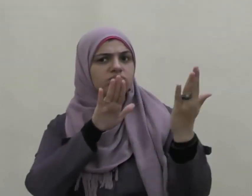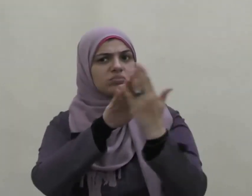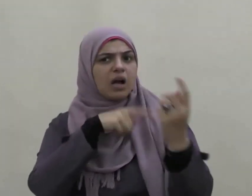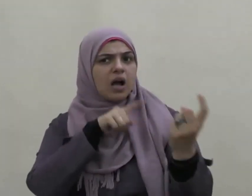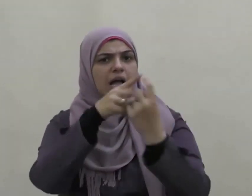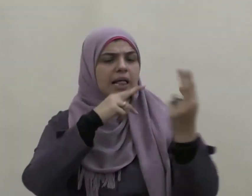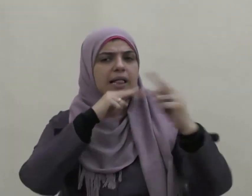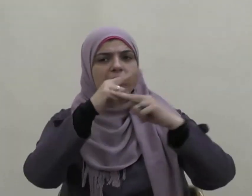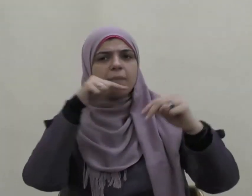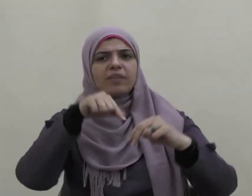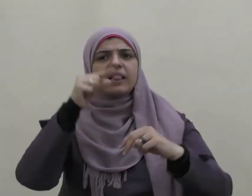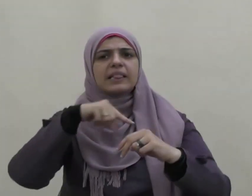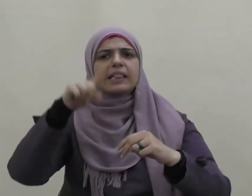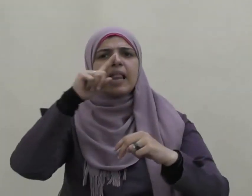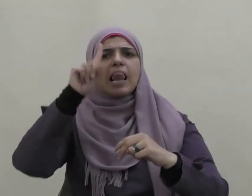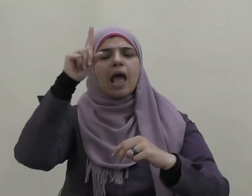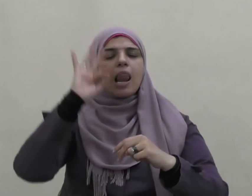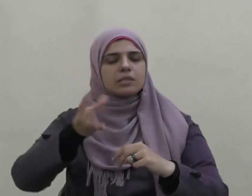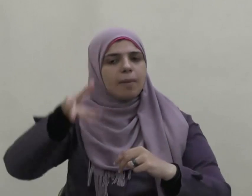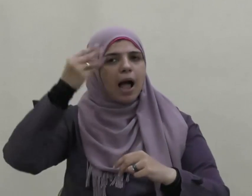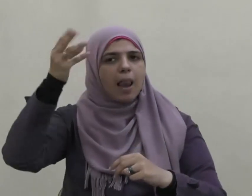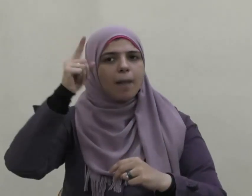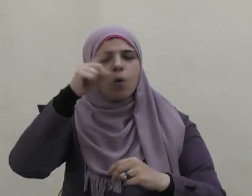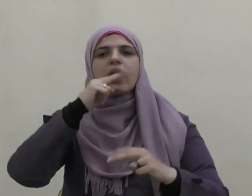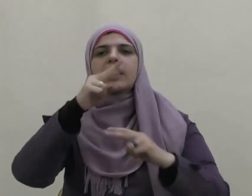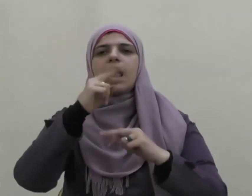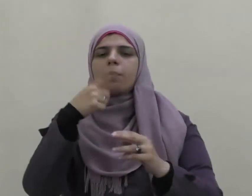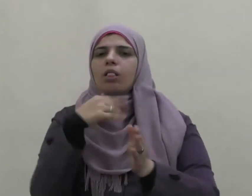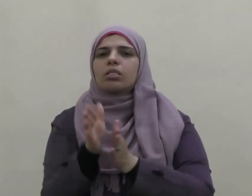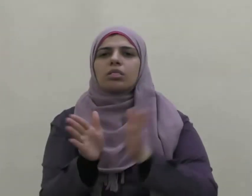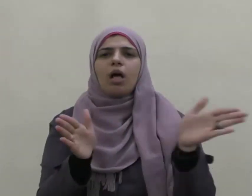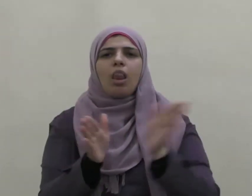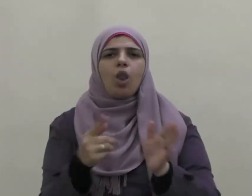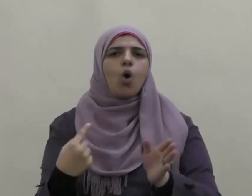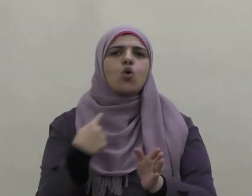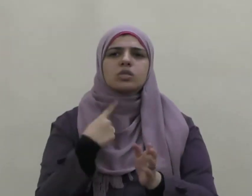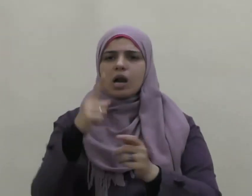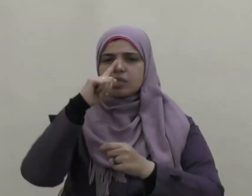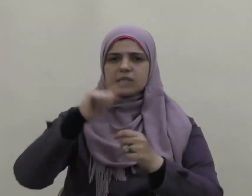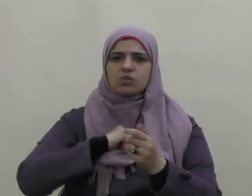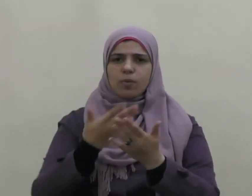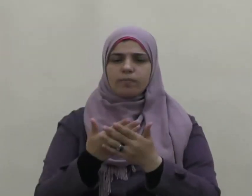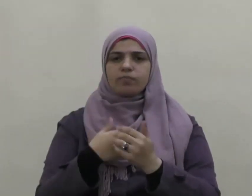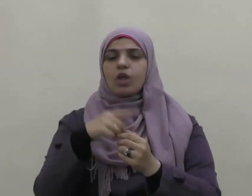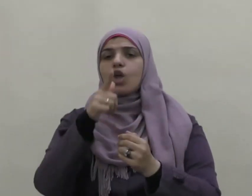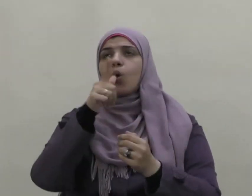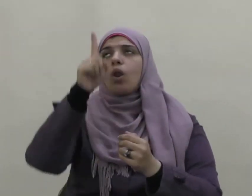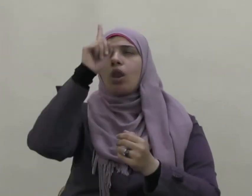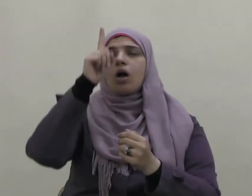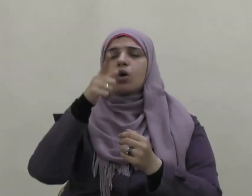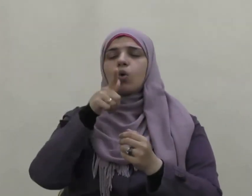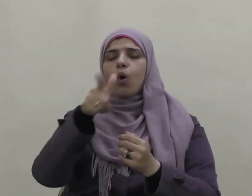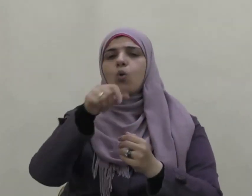في دين الله بلا علم فيضل ويضل يقول صلى الله عليه وسلم